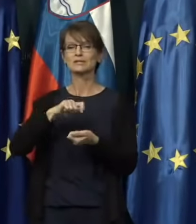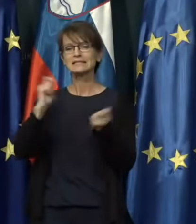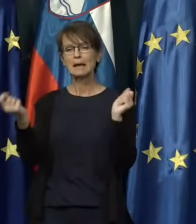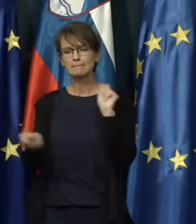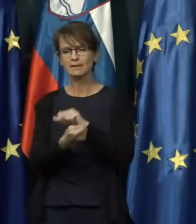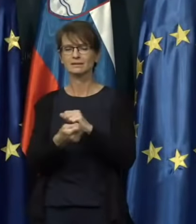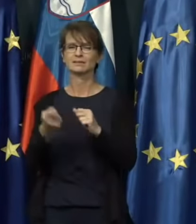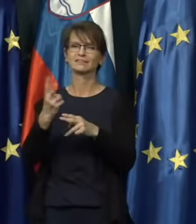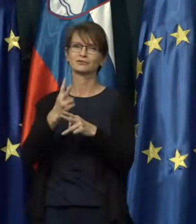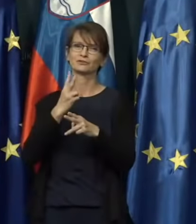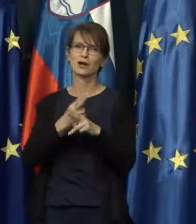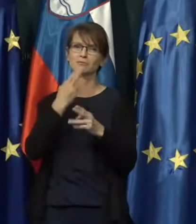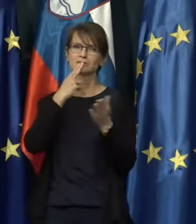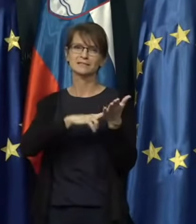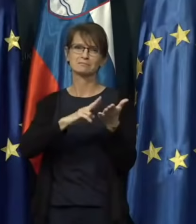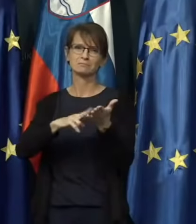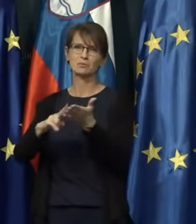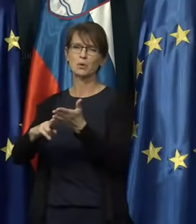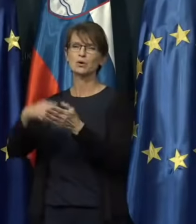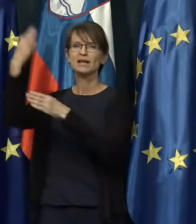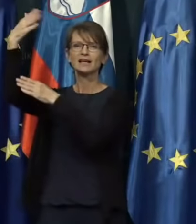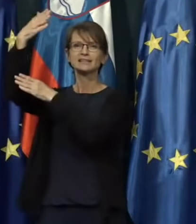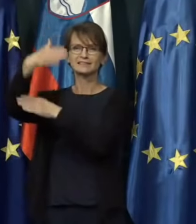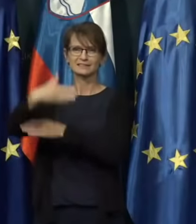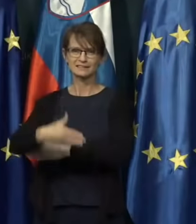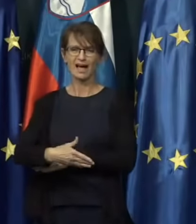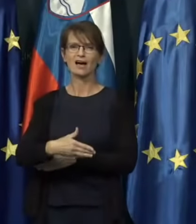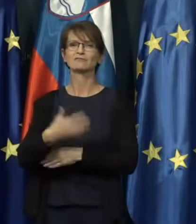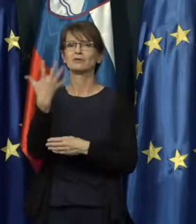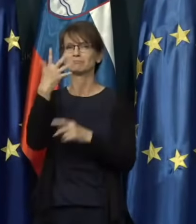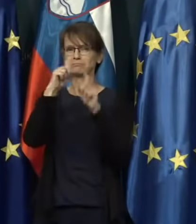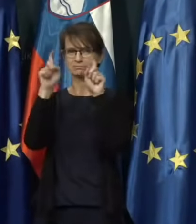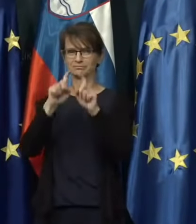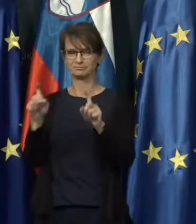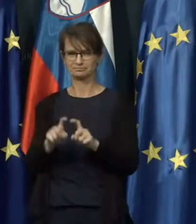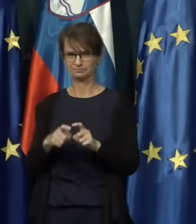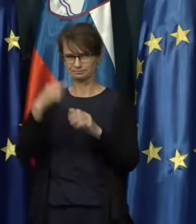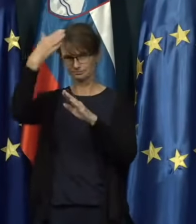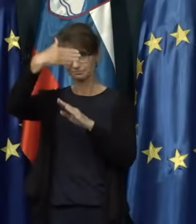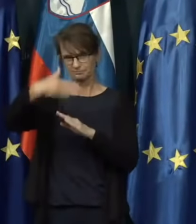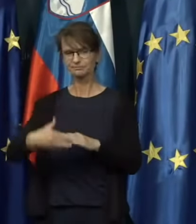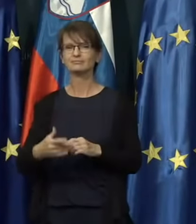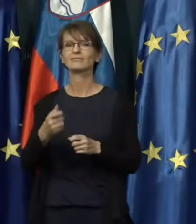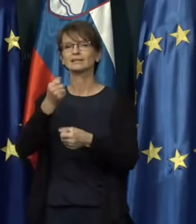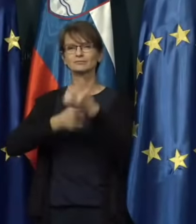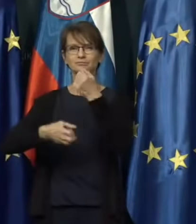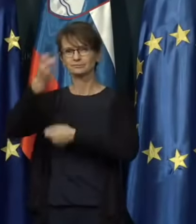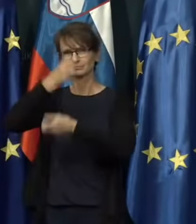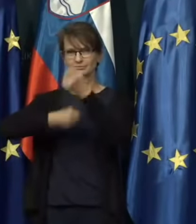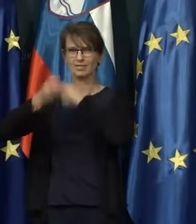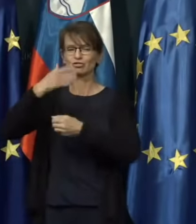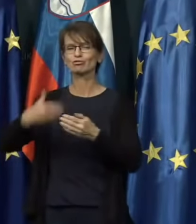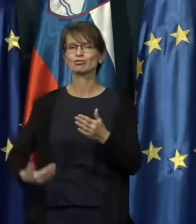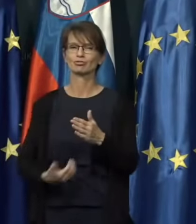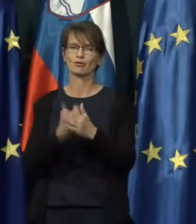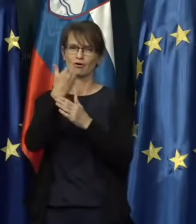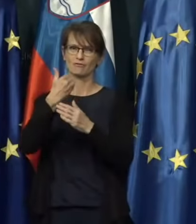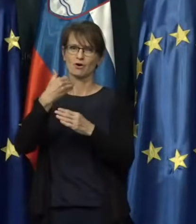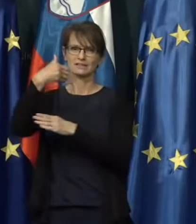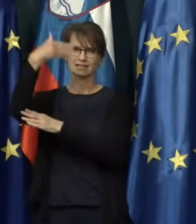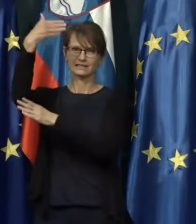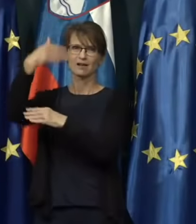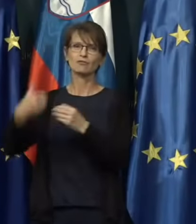simbole, spustili zastavo z petokrako zvezdo in dvignili novo z novim